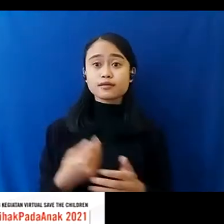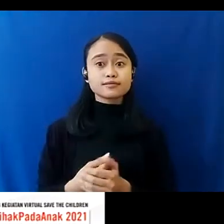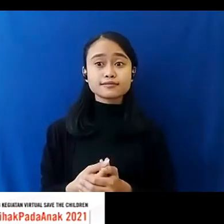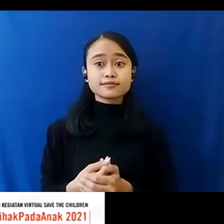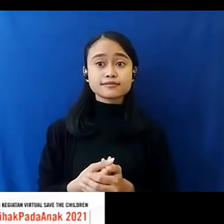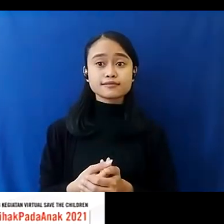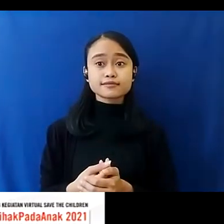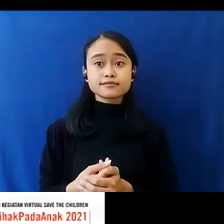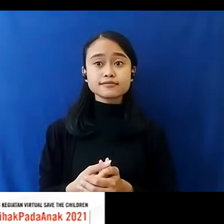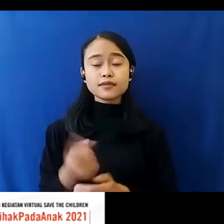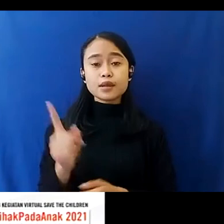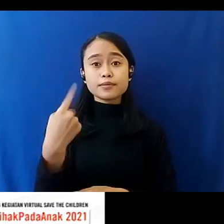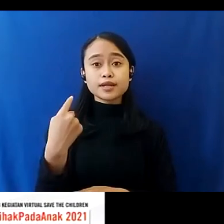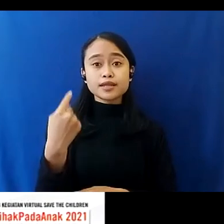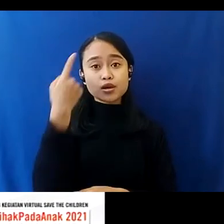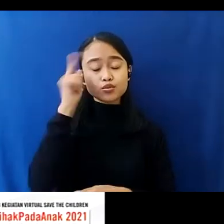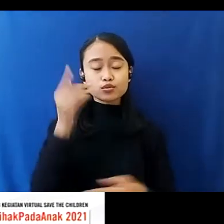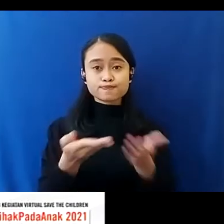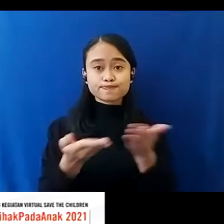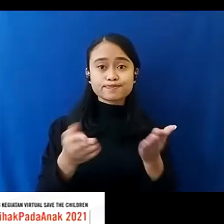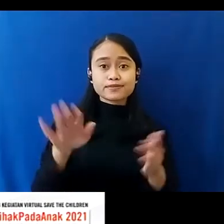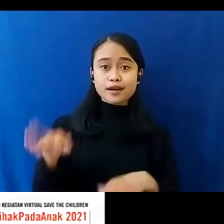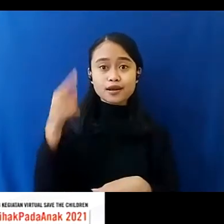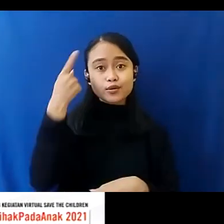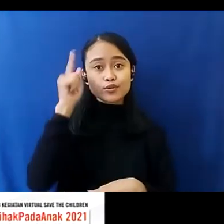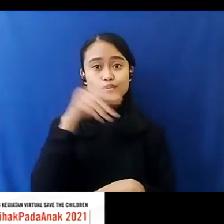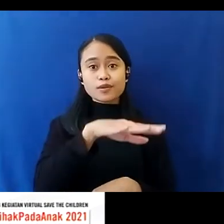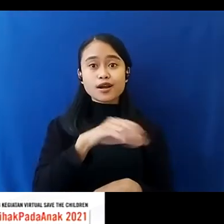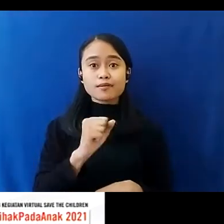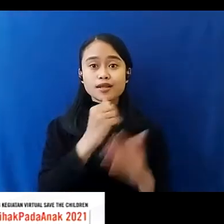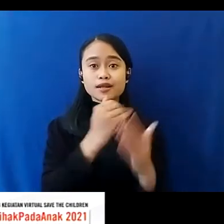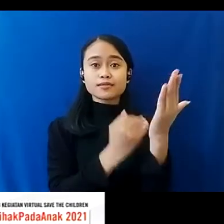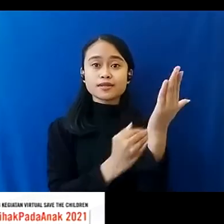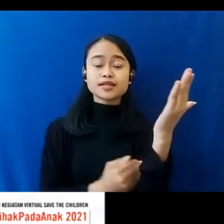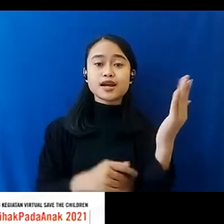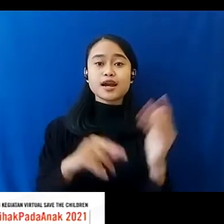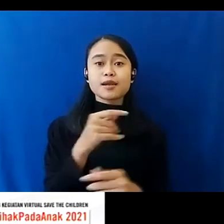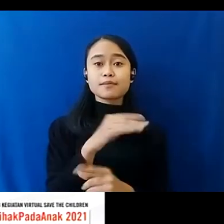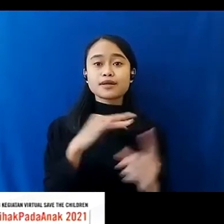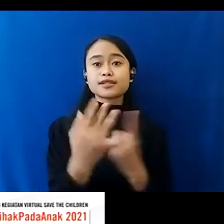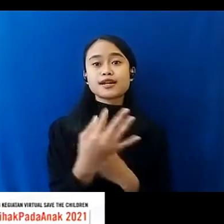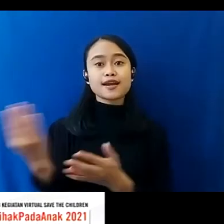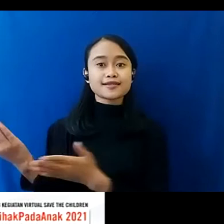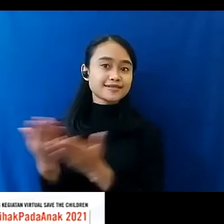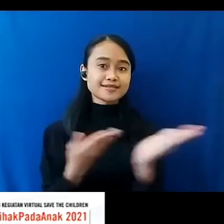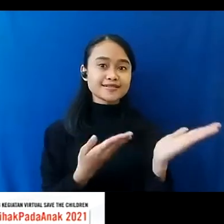Dalam Bagian Pengambilan Kebijakan Publik Terima Kasih Bu Vivi Silahkan Dijawab